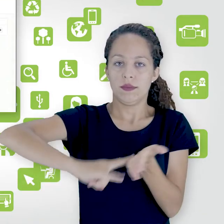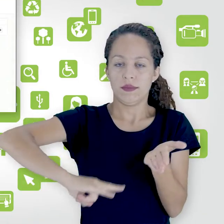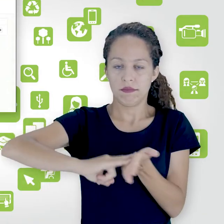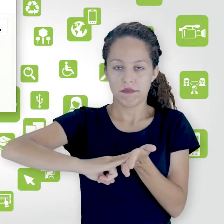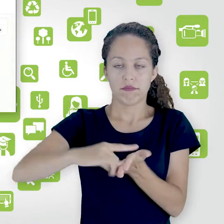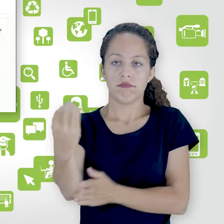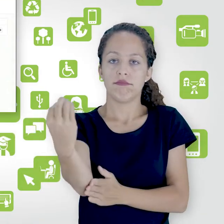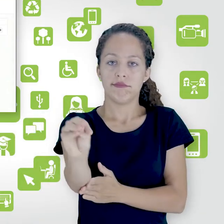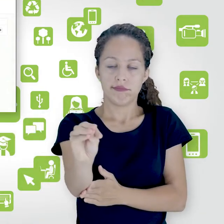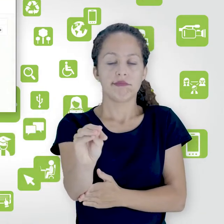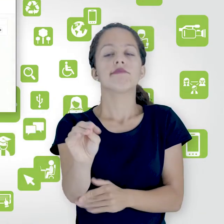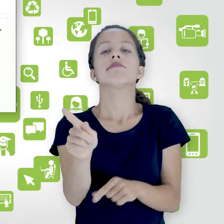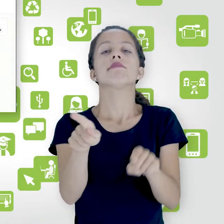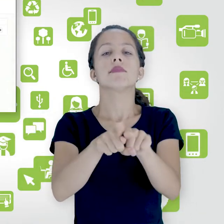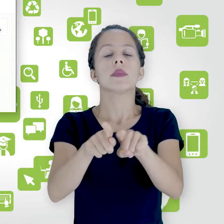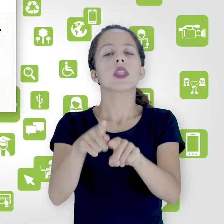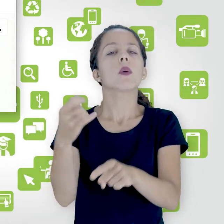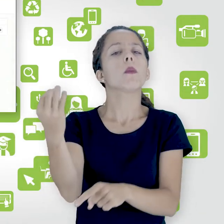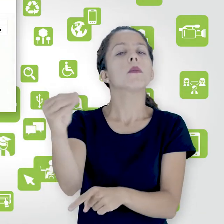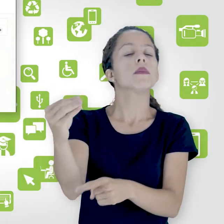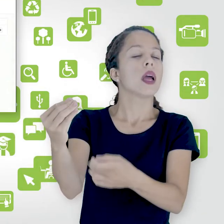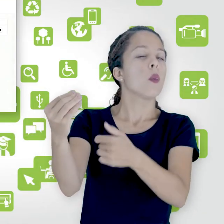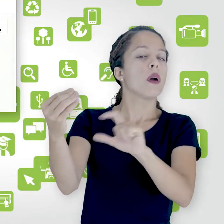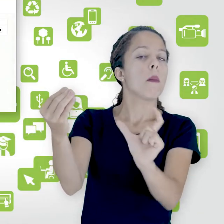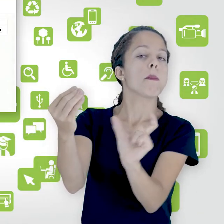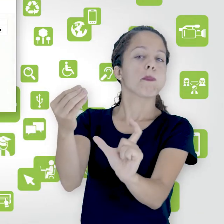E vou colocar a descrição.